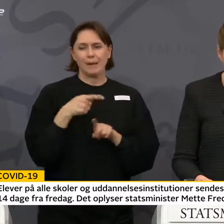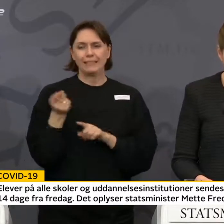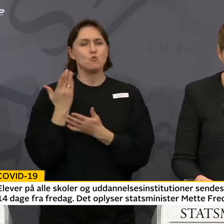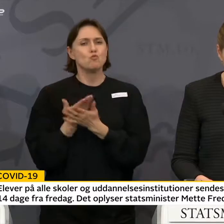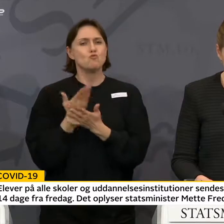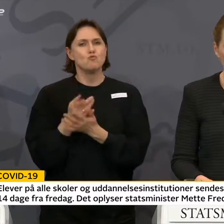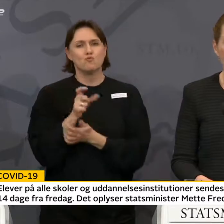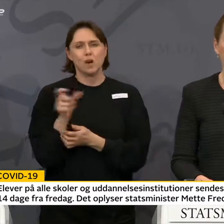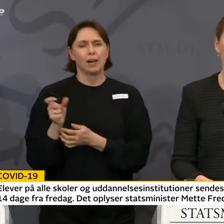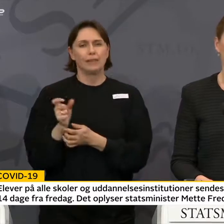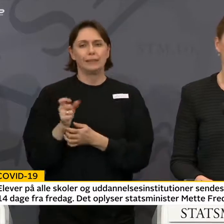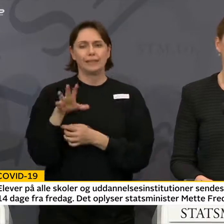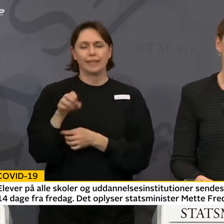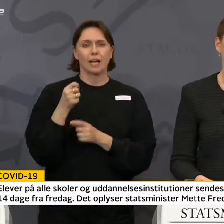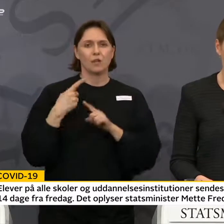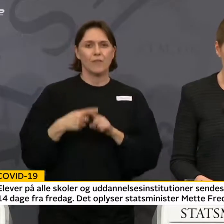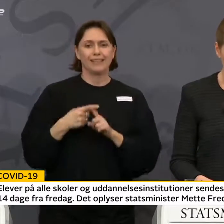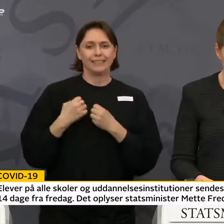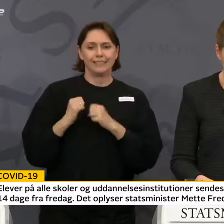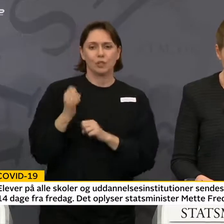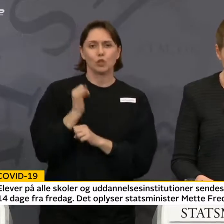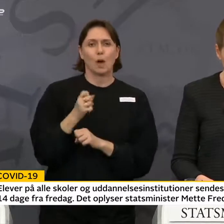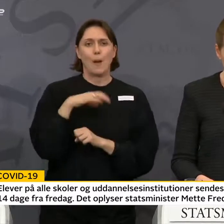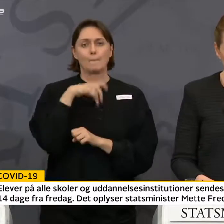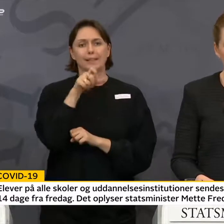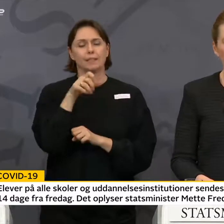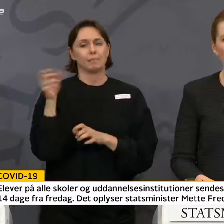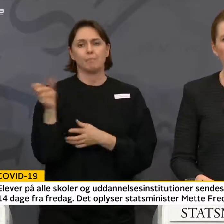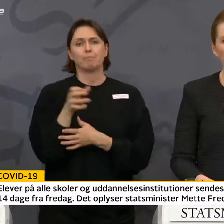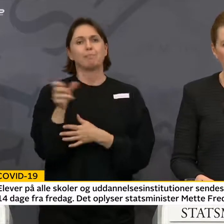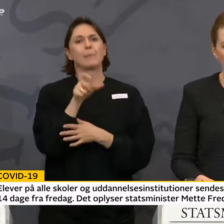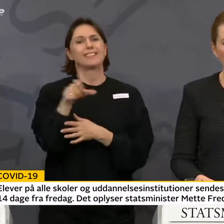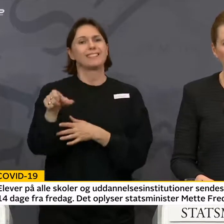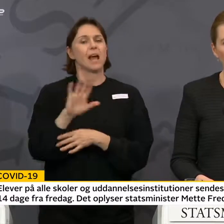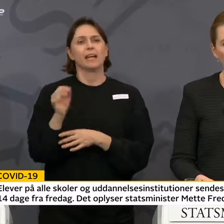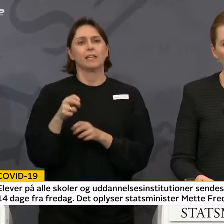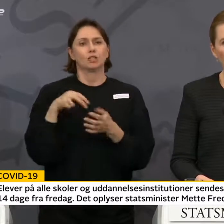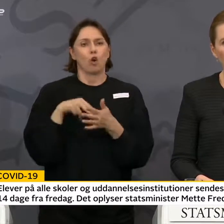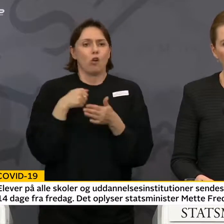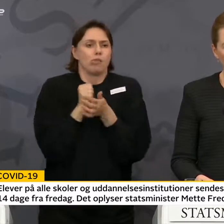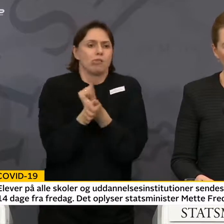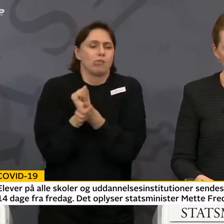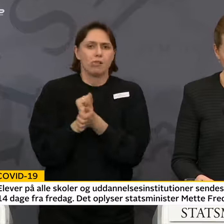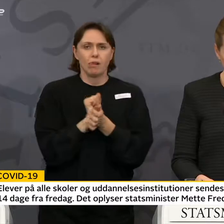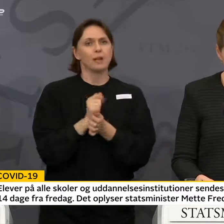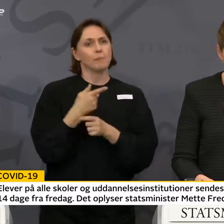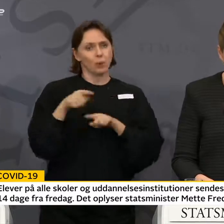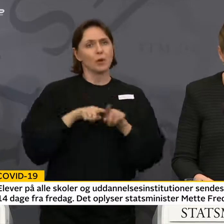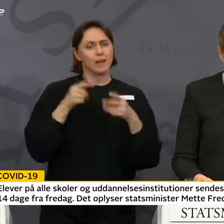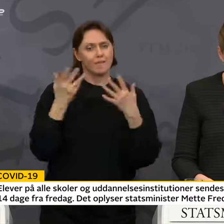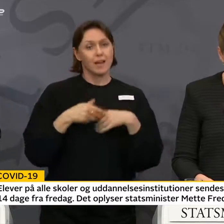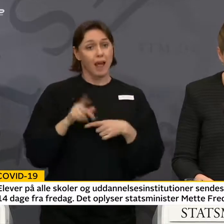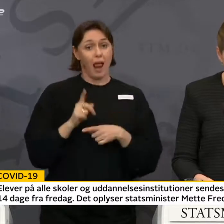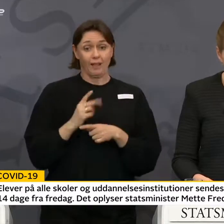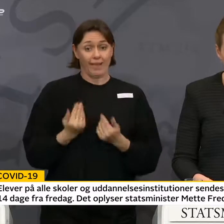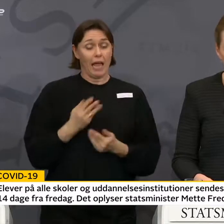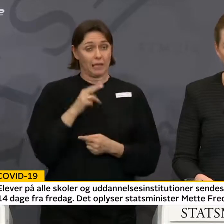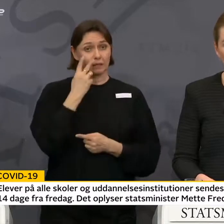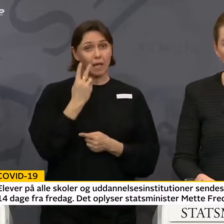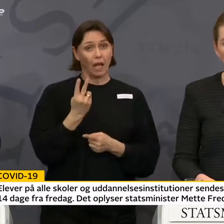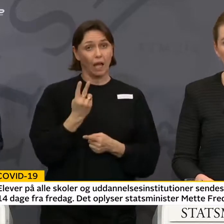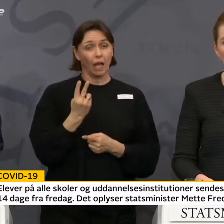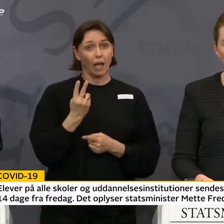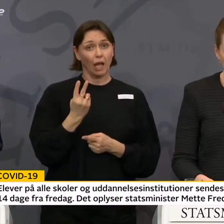nødvendige initiativer til at sikre, at passagererne ikke står for tæt. Det er begyndt at virke, det har vi kunnet se i dag. Nu